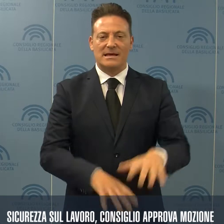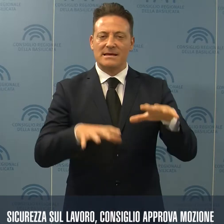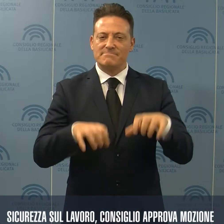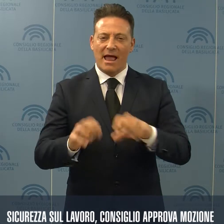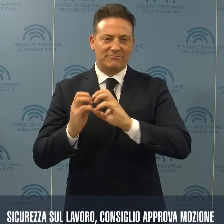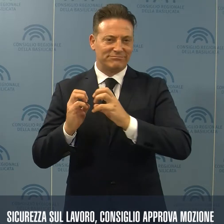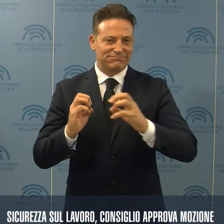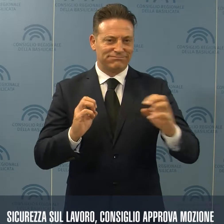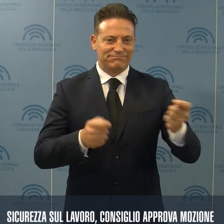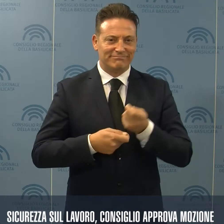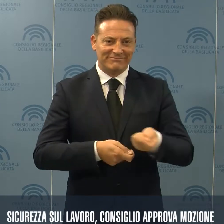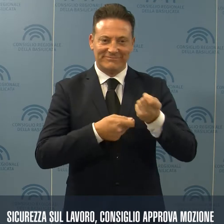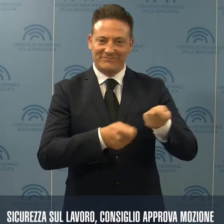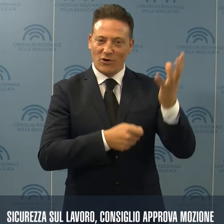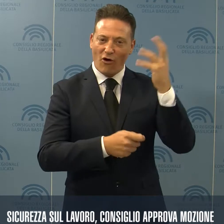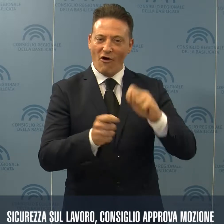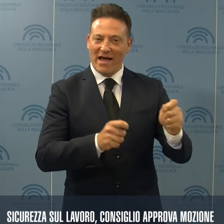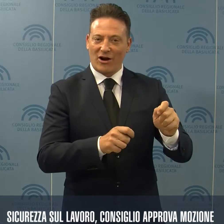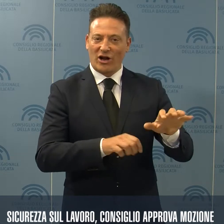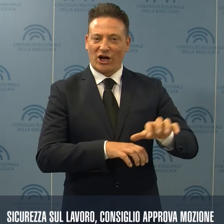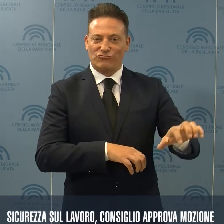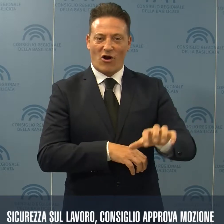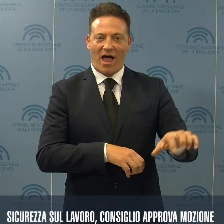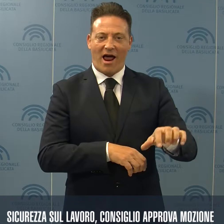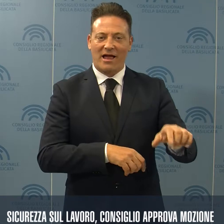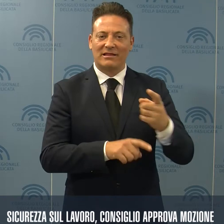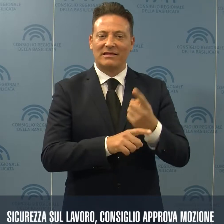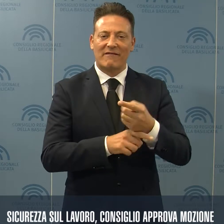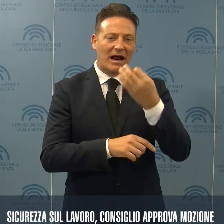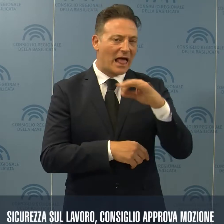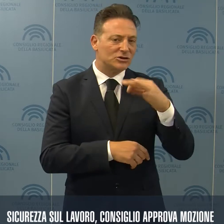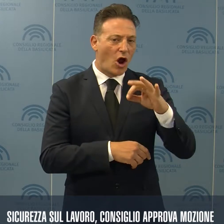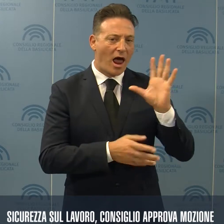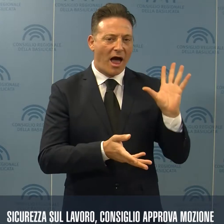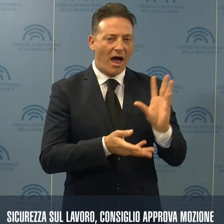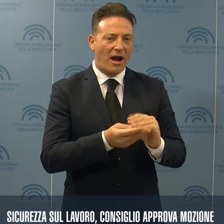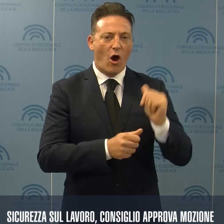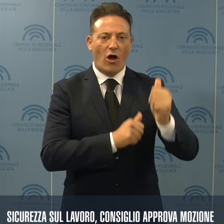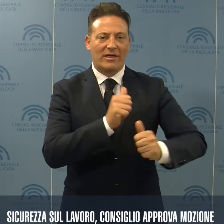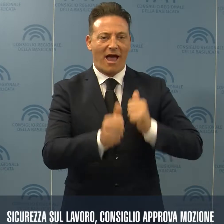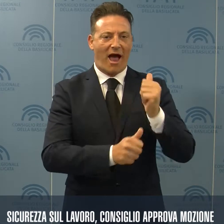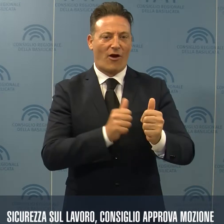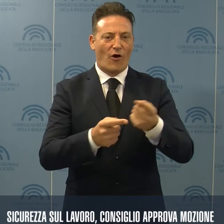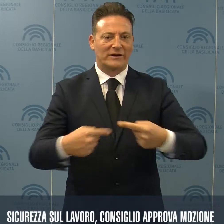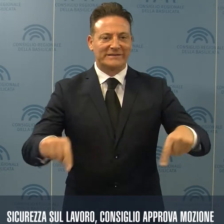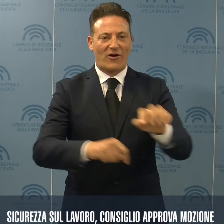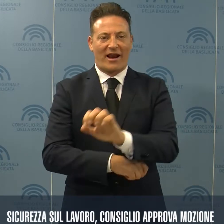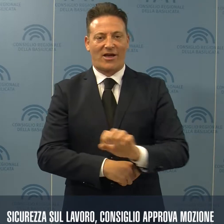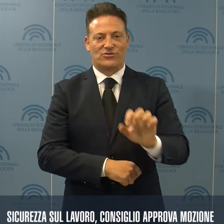sollecitati al Governo regionale, quello di relazionare annualmente in Consiglio regionale sulle